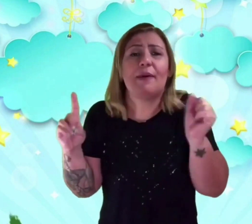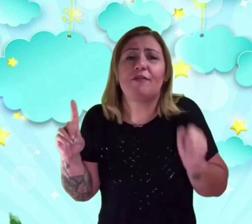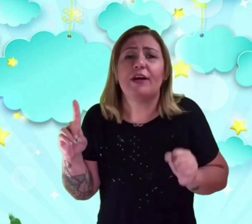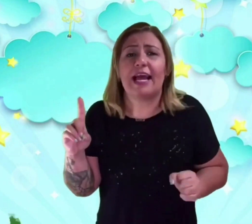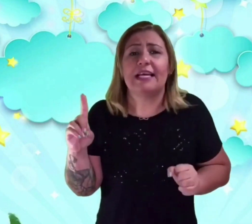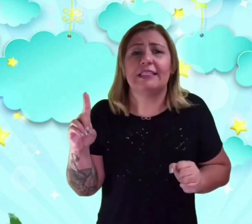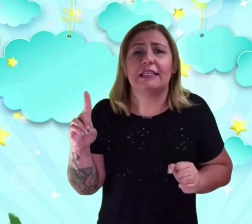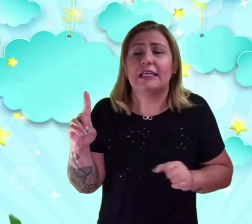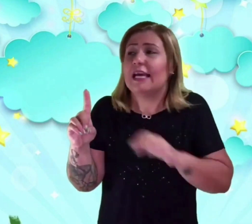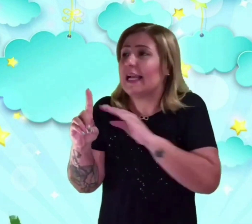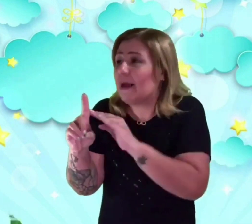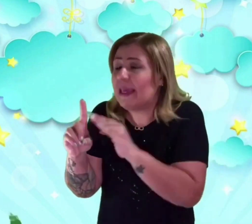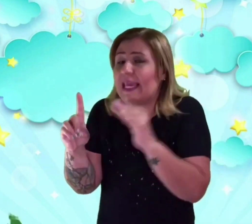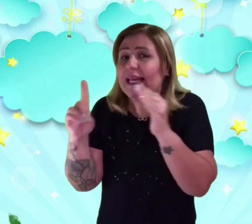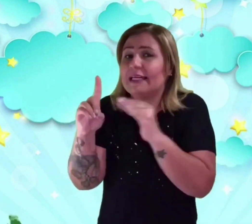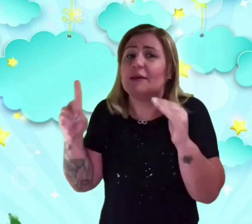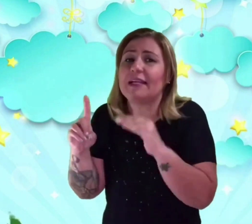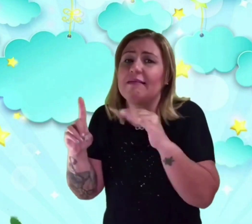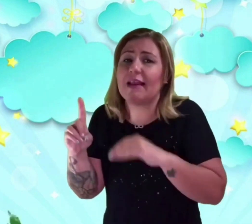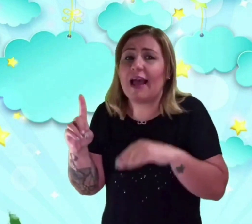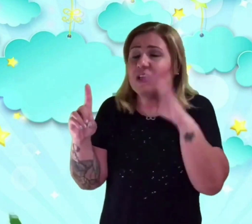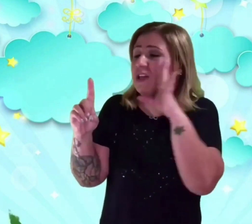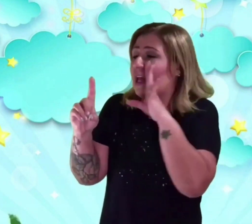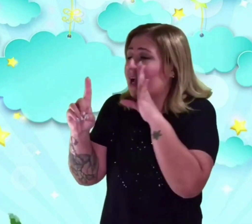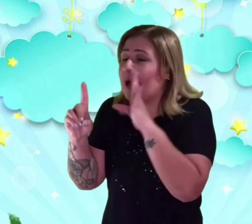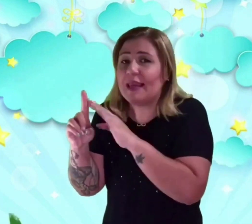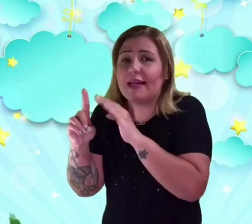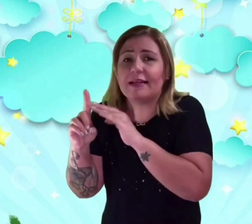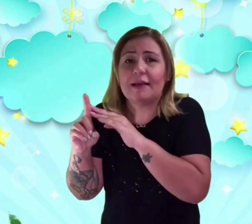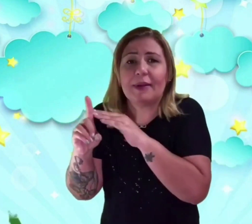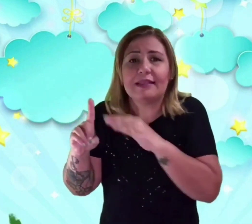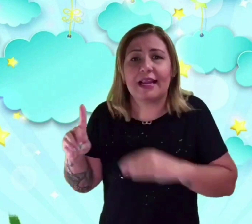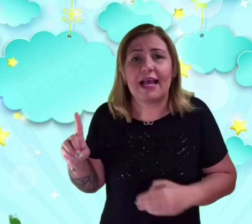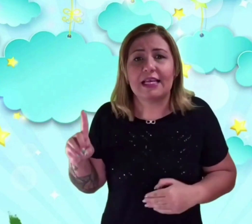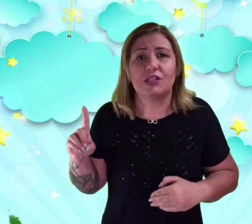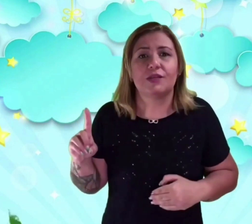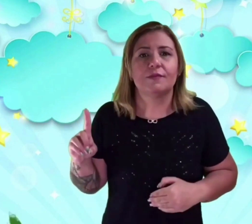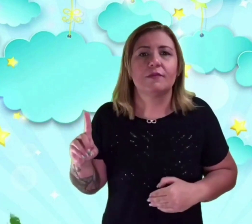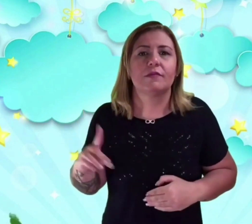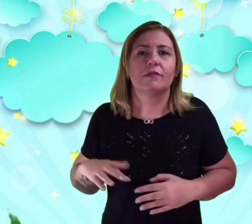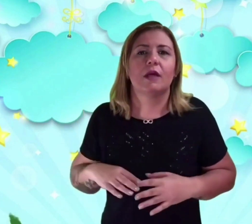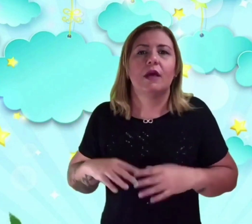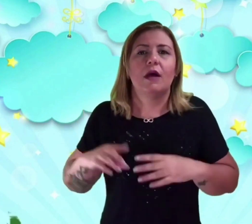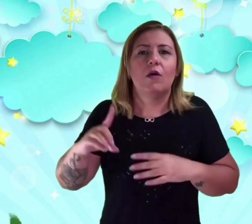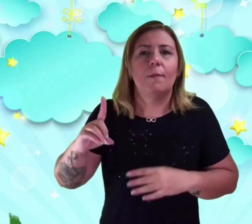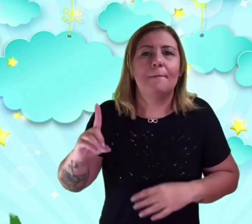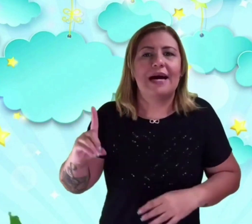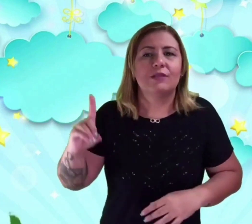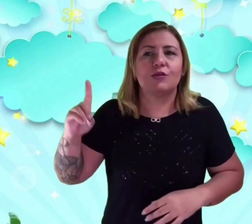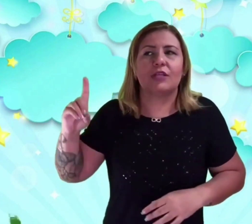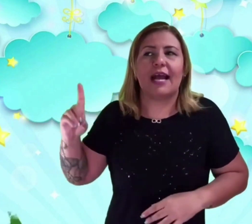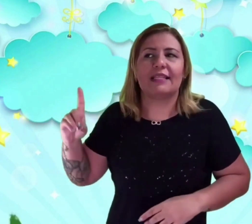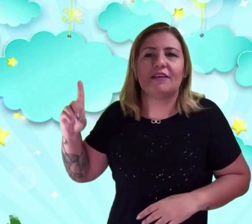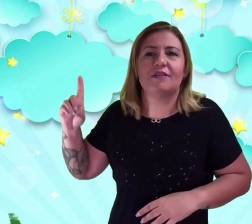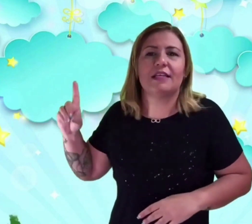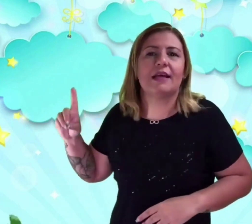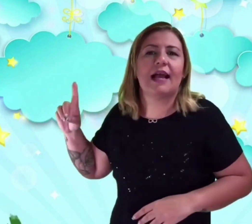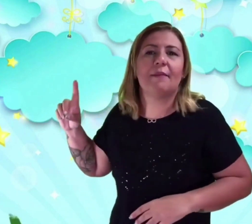apavorada. Camille, anda para trás. Camille, anda para trás. Um passo de cada vez, a